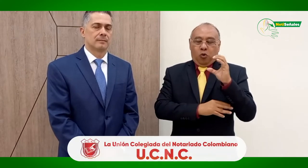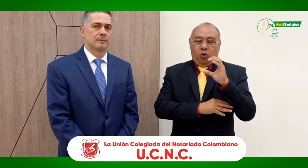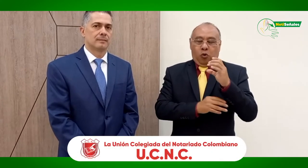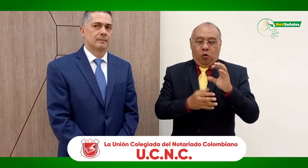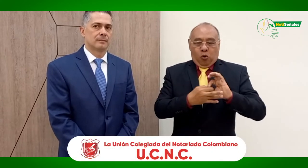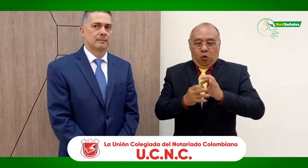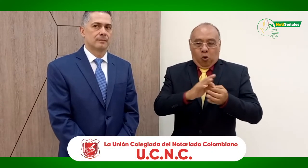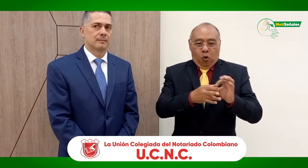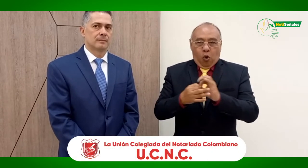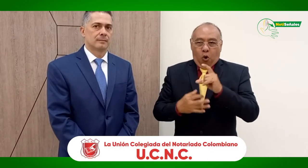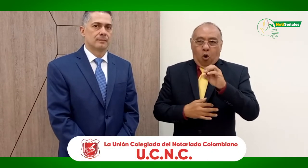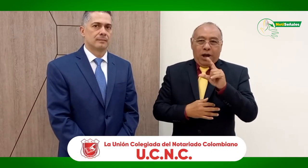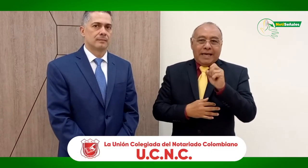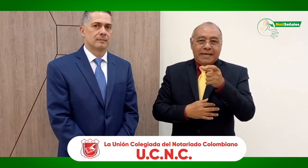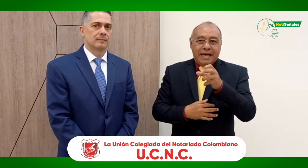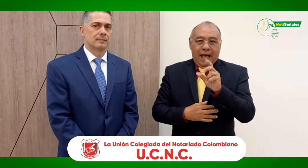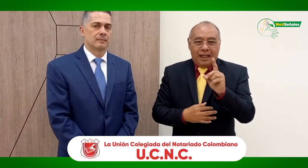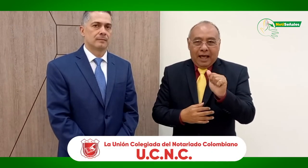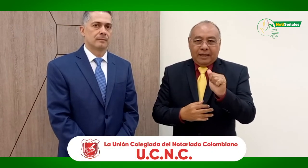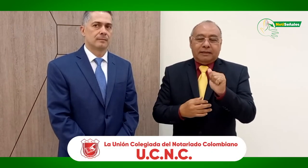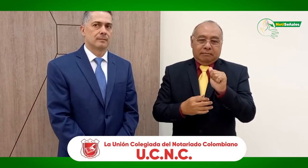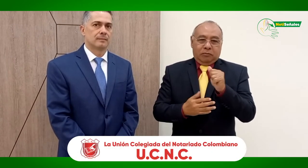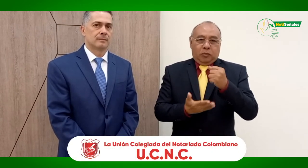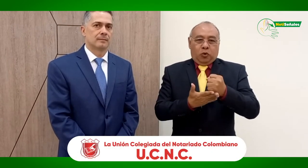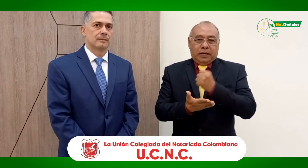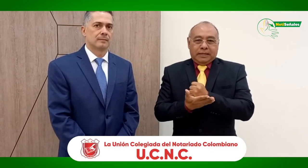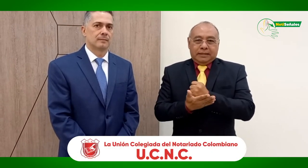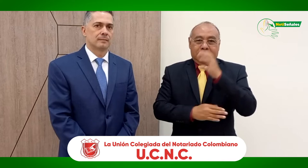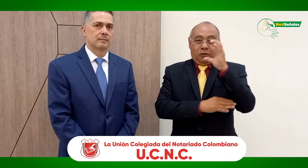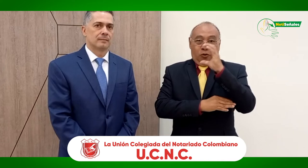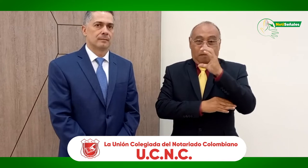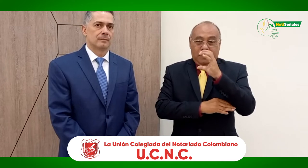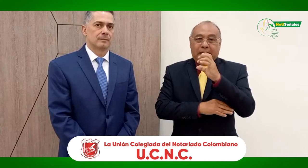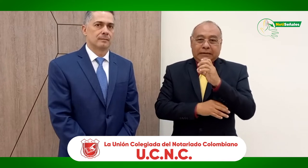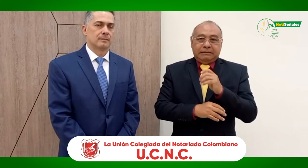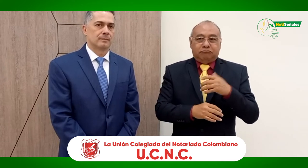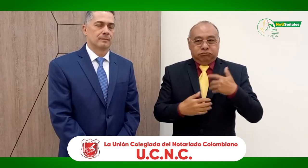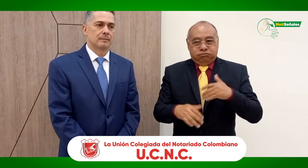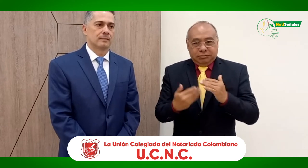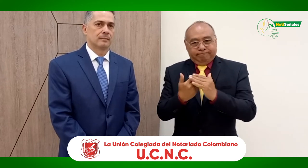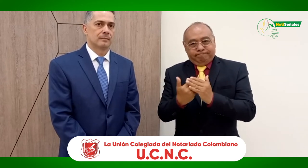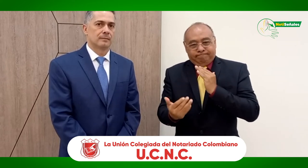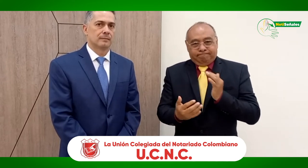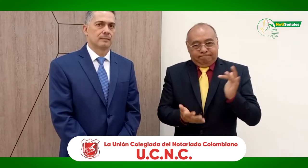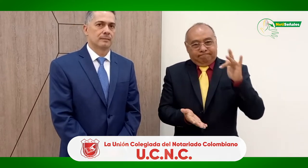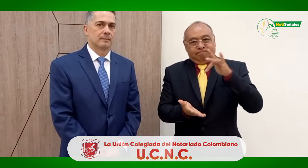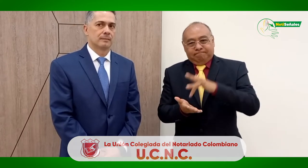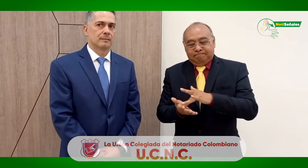colegiada del notariado colombiano. nos hicieron la